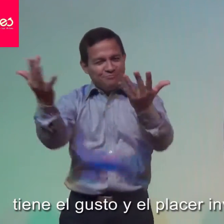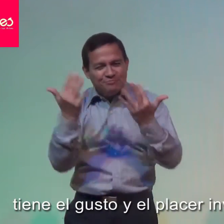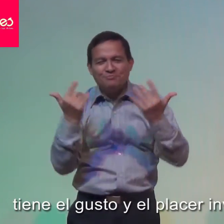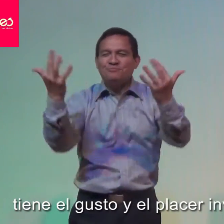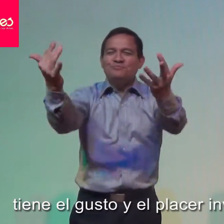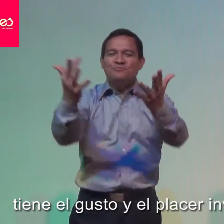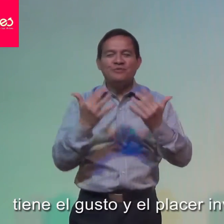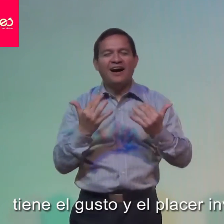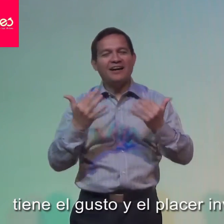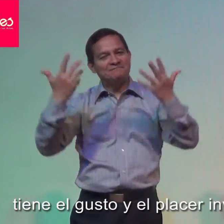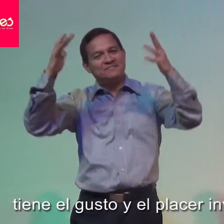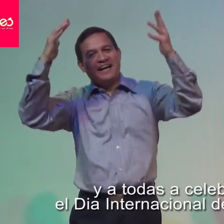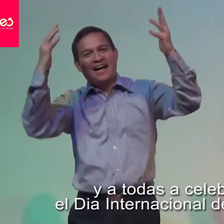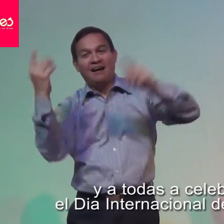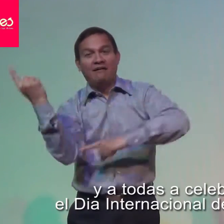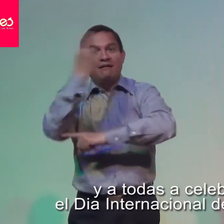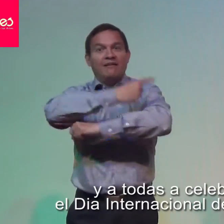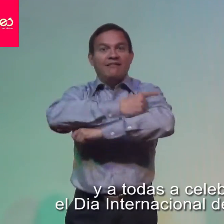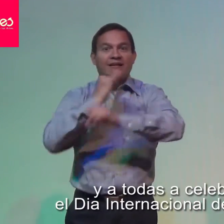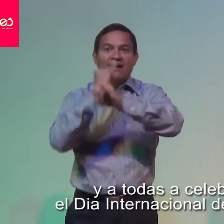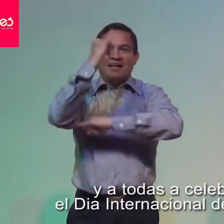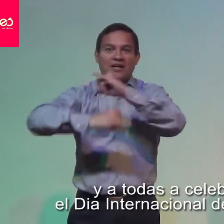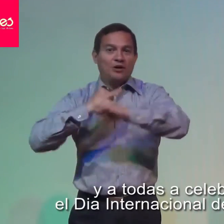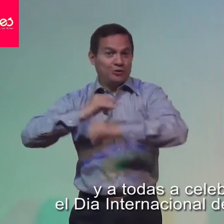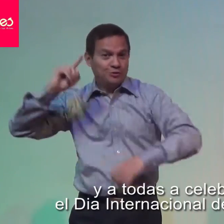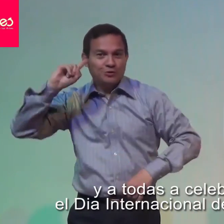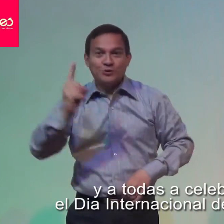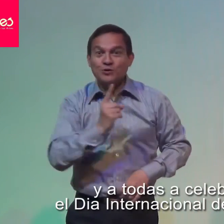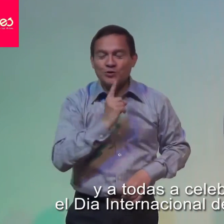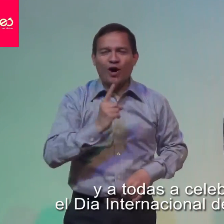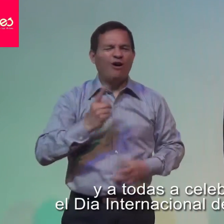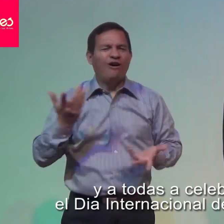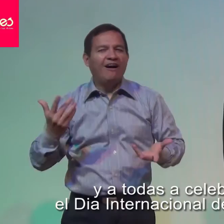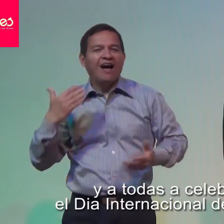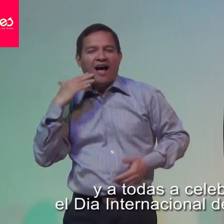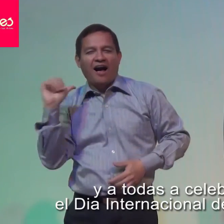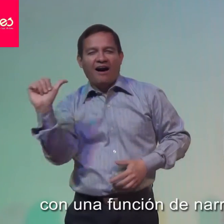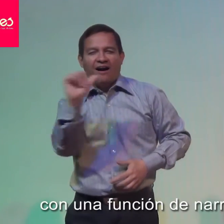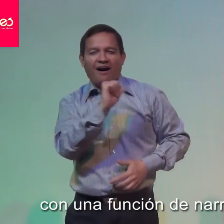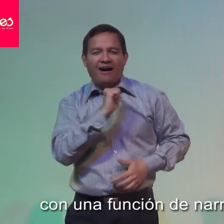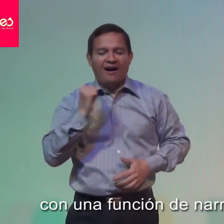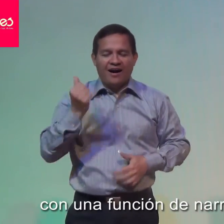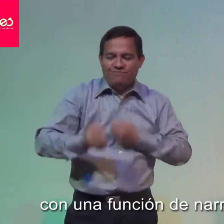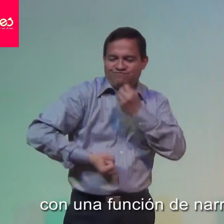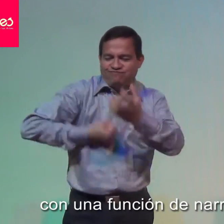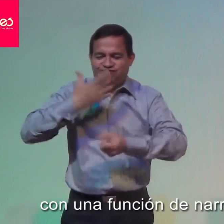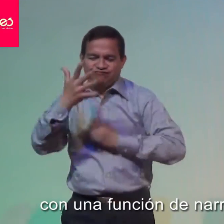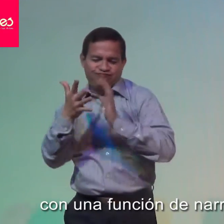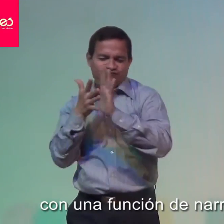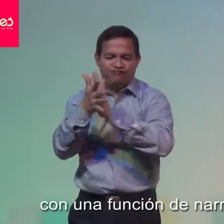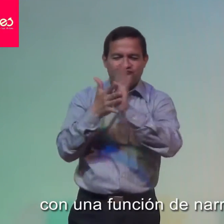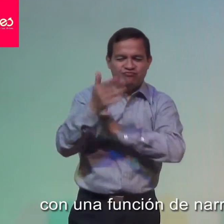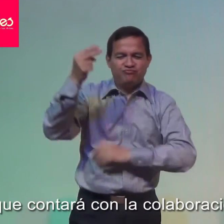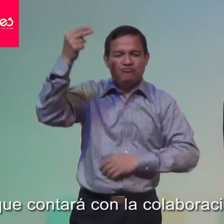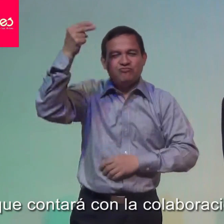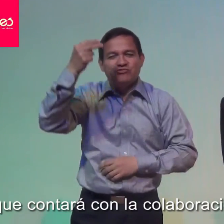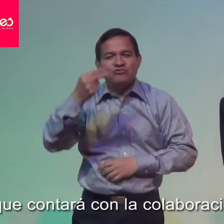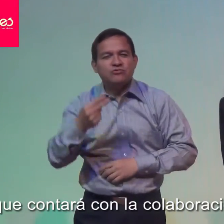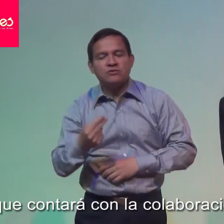celebrar el Día Internacional del Sordo con una función de narración oral que contará con la colaboración del colectivo Cuentos en Boca